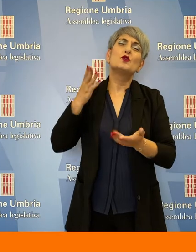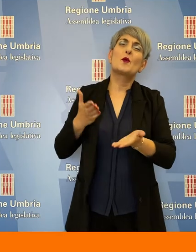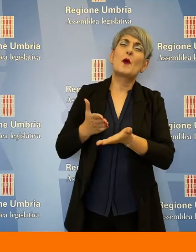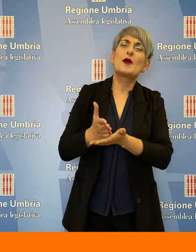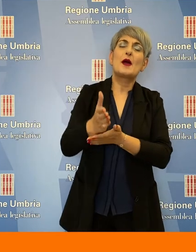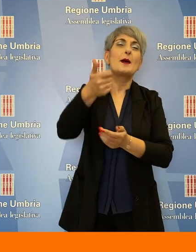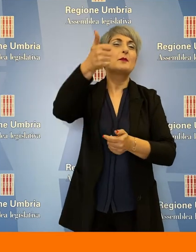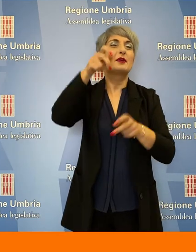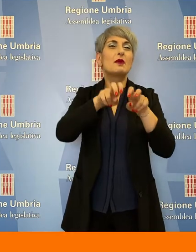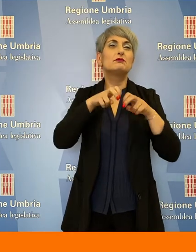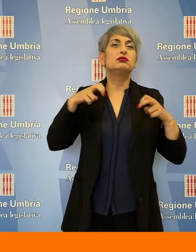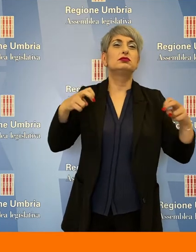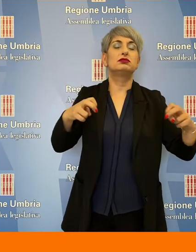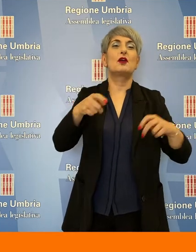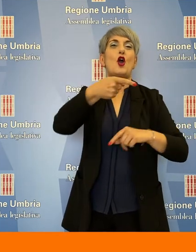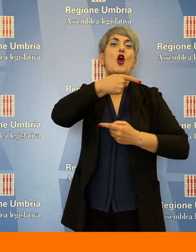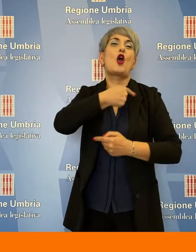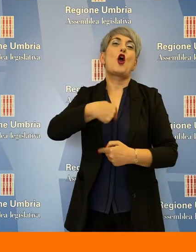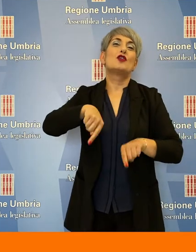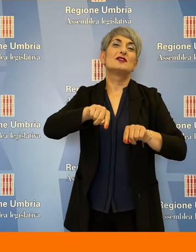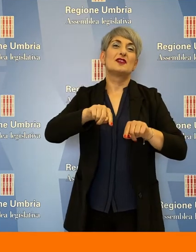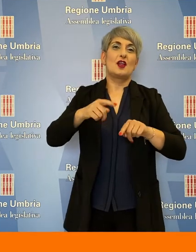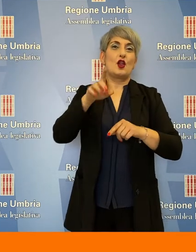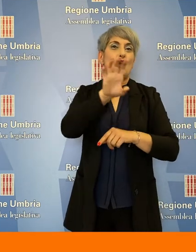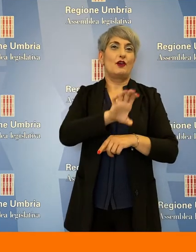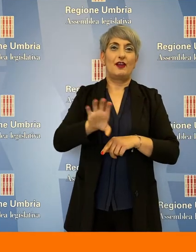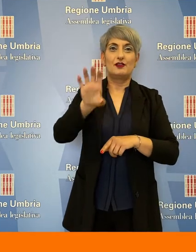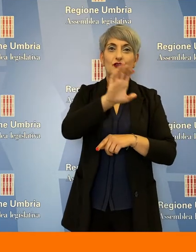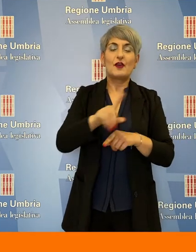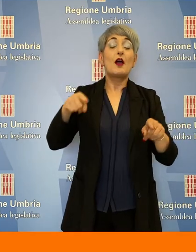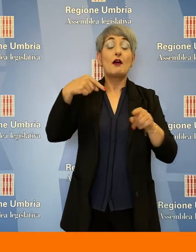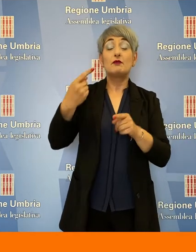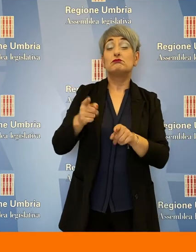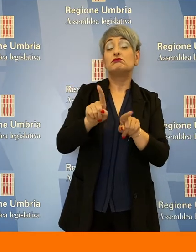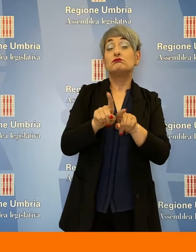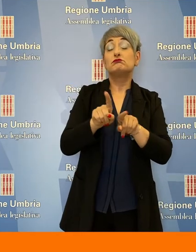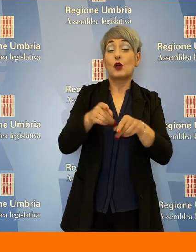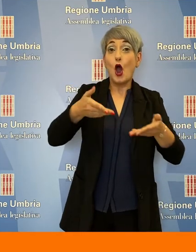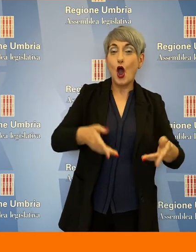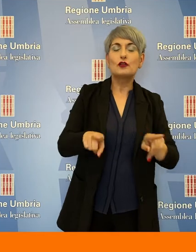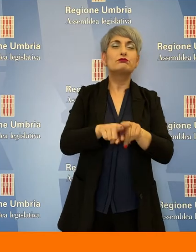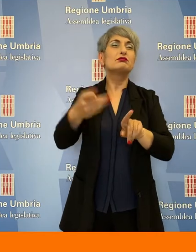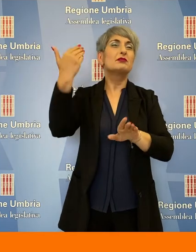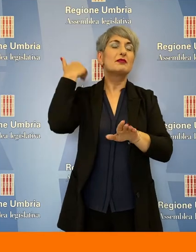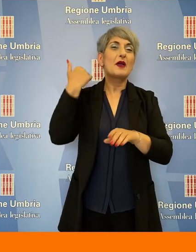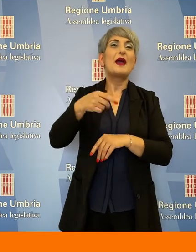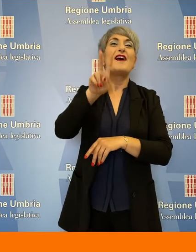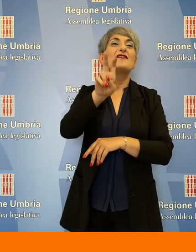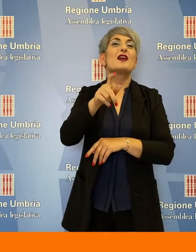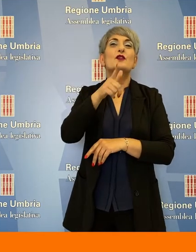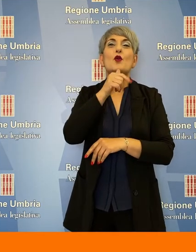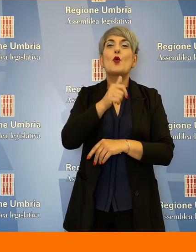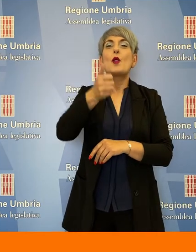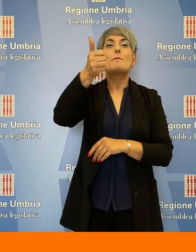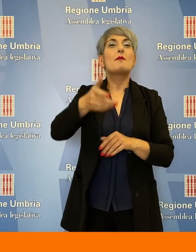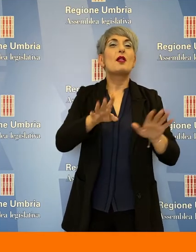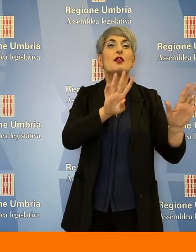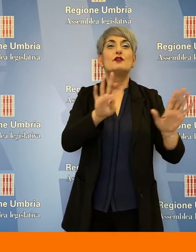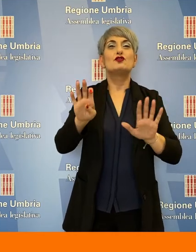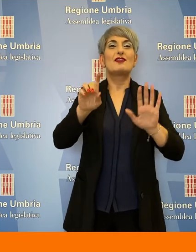seduta del Consiglio regionale. Oggi come ieri, il 20 luglio del 1970, si era